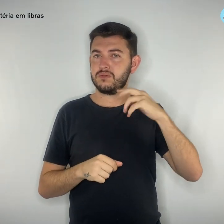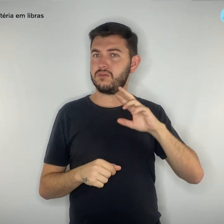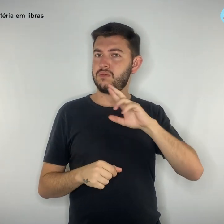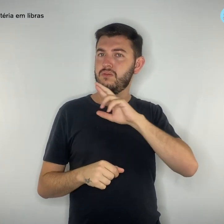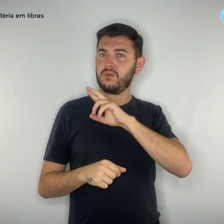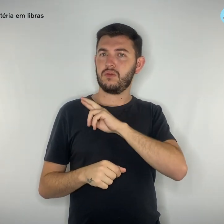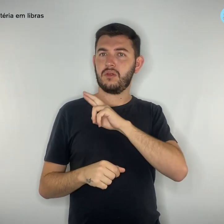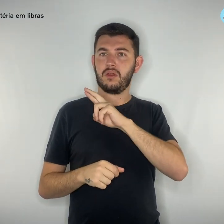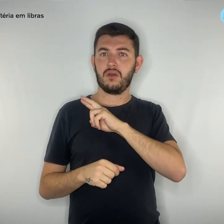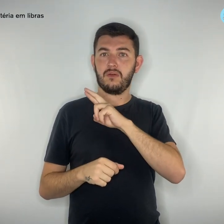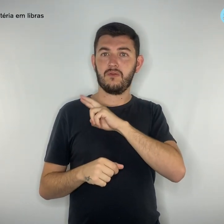maiores informações.